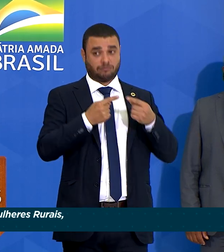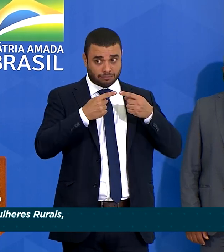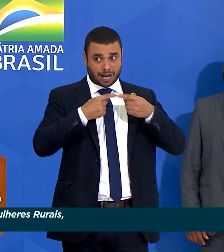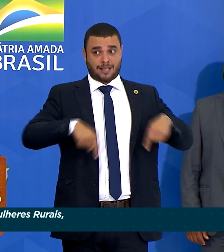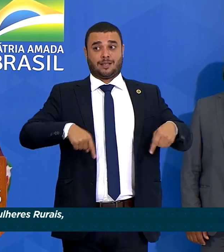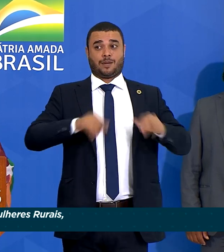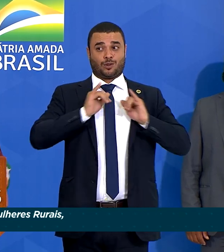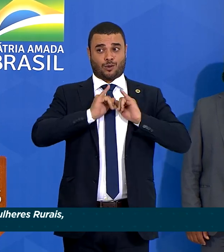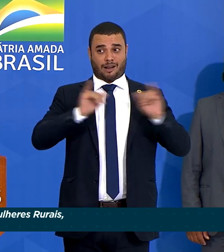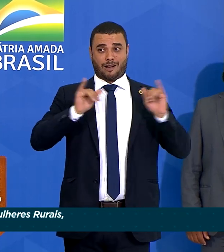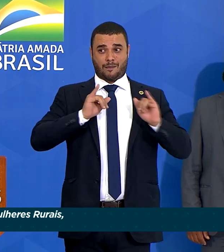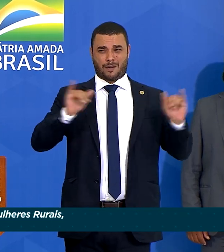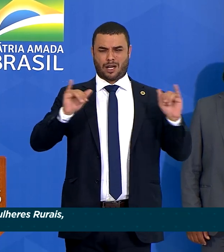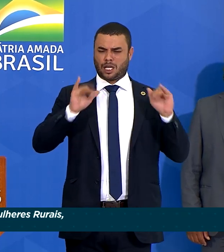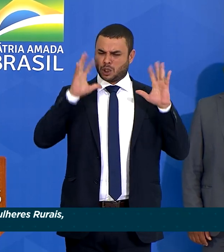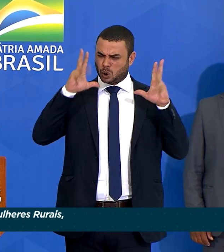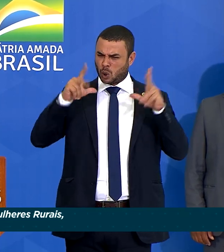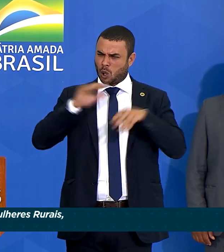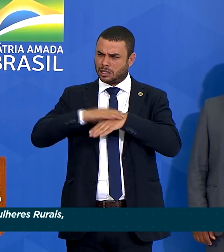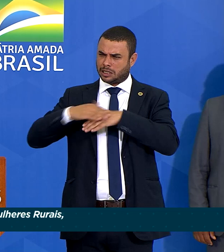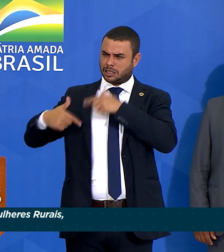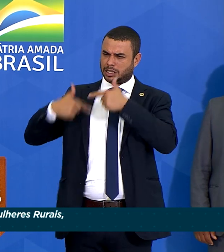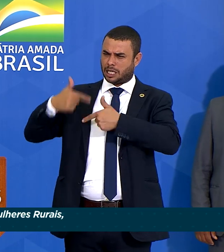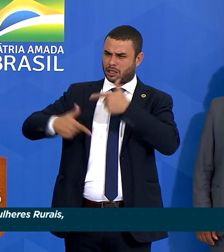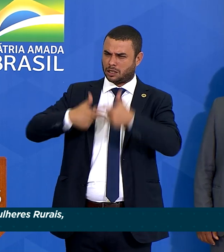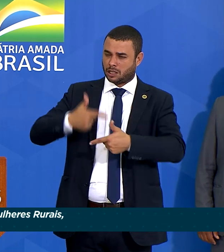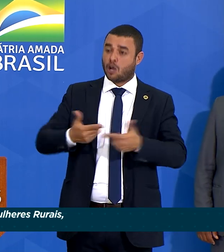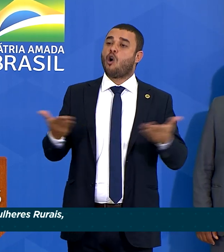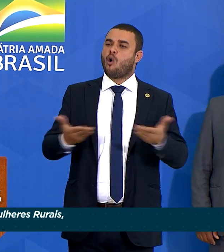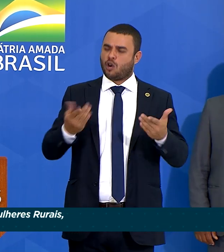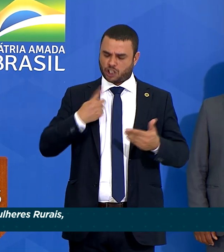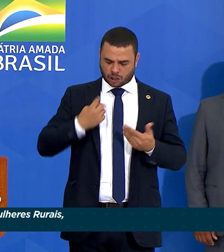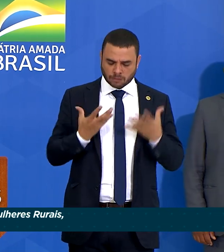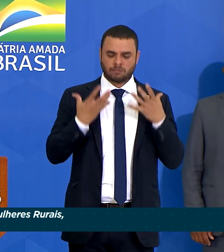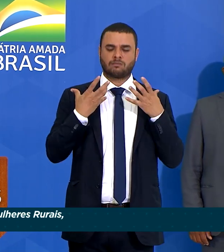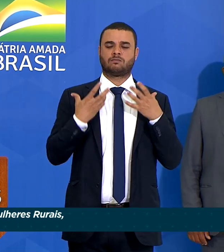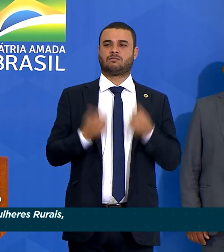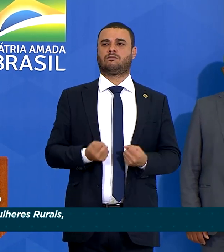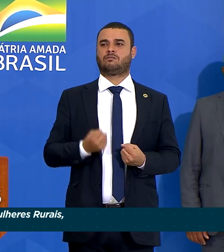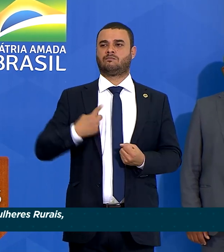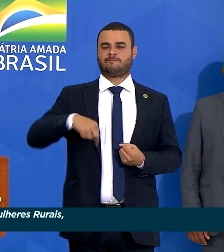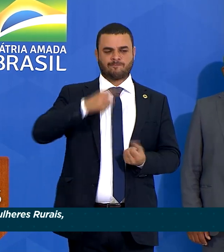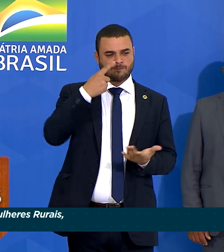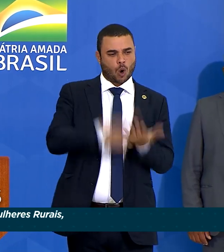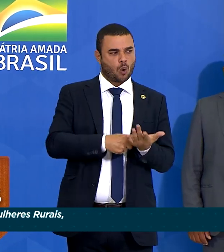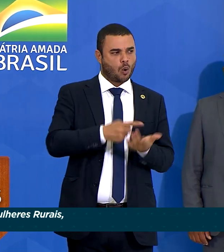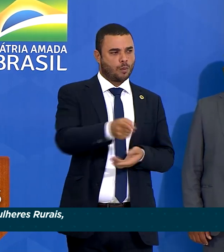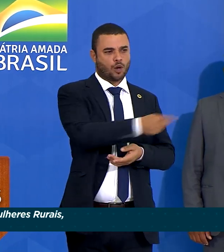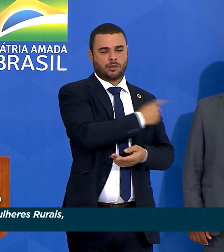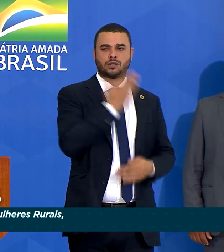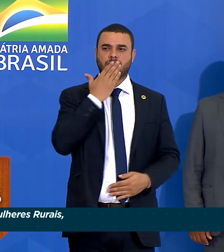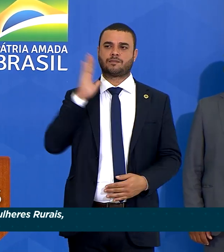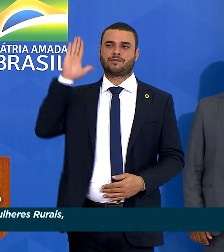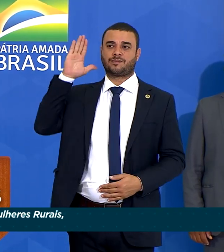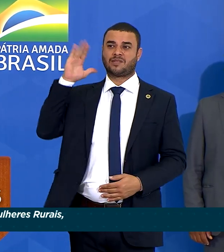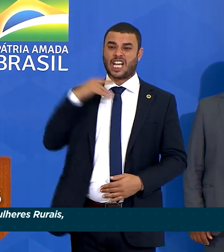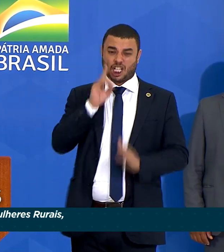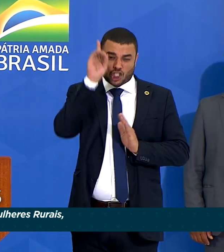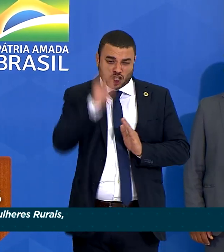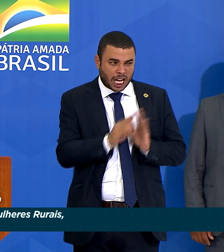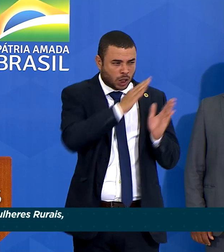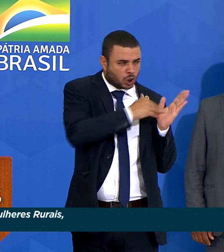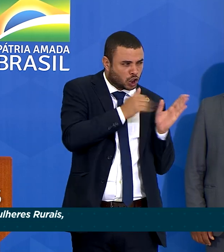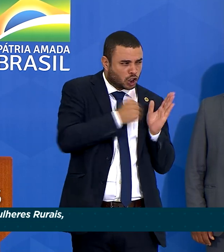de tudo que já estamos fazendo. E hoje estamos assumindo um compromisso. Nenhum direito a menos para